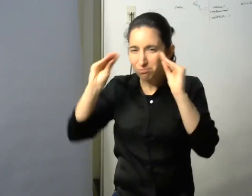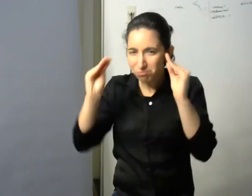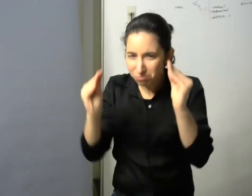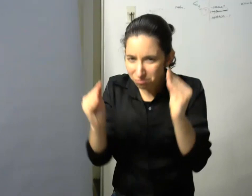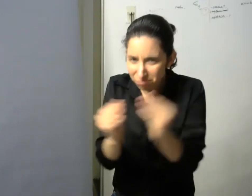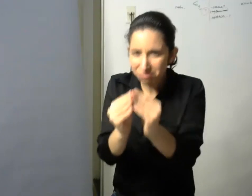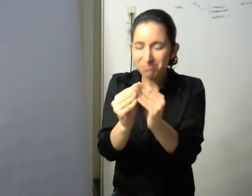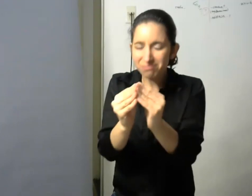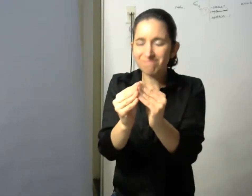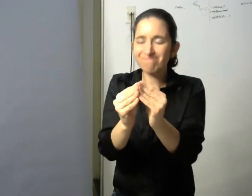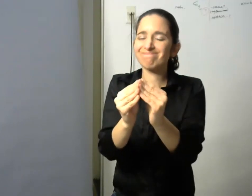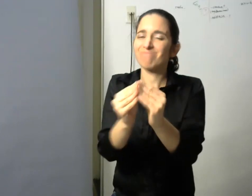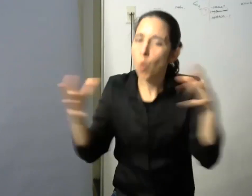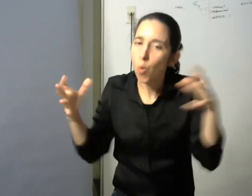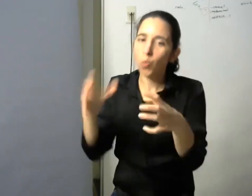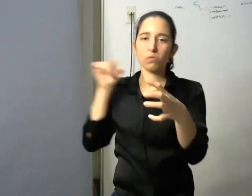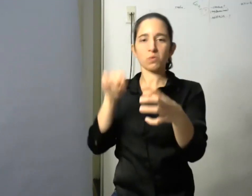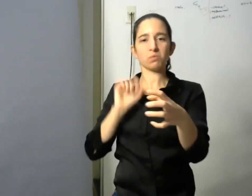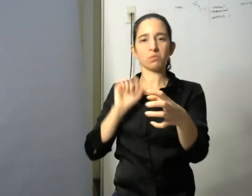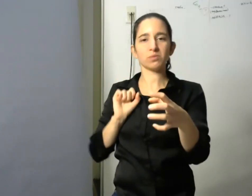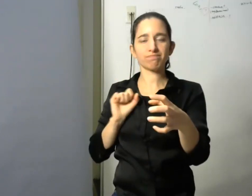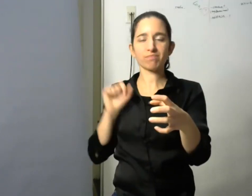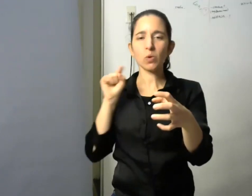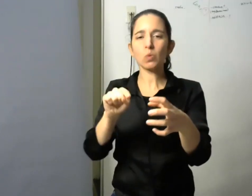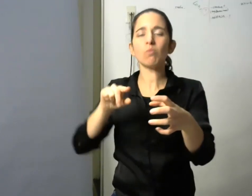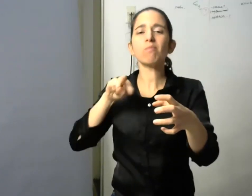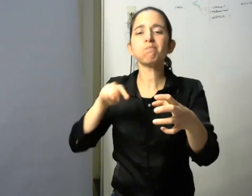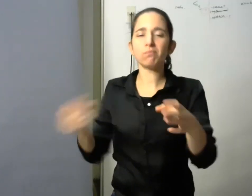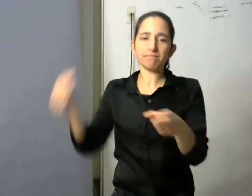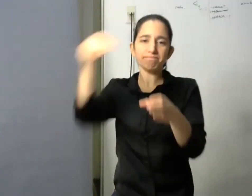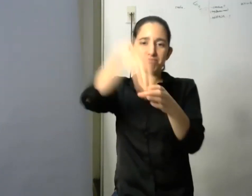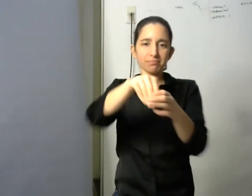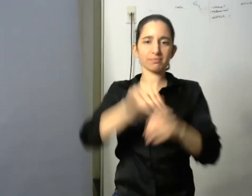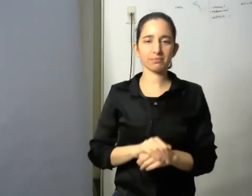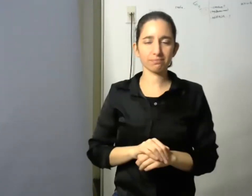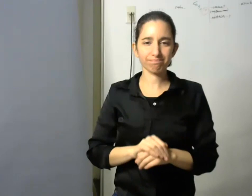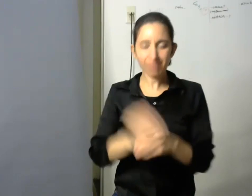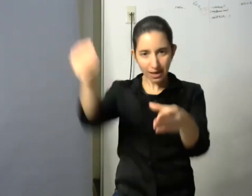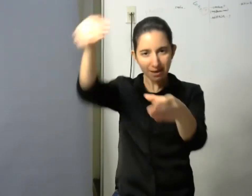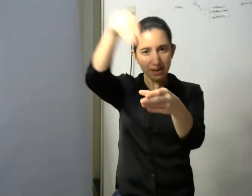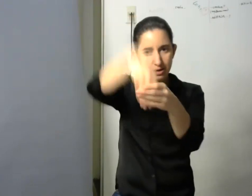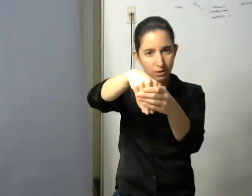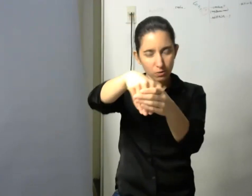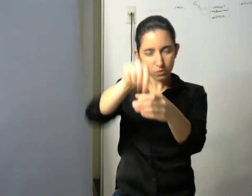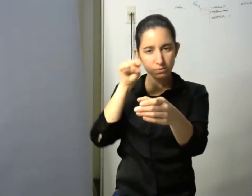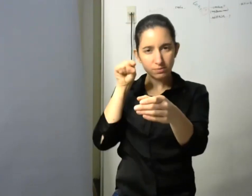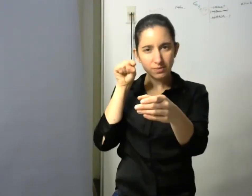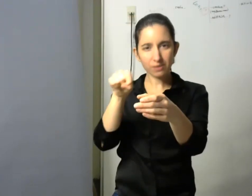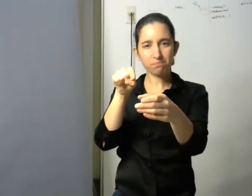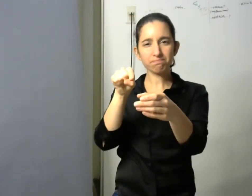y esto tiene que ver con la inclusión en realidad la inclusión no está pensada solo